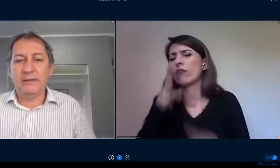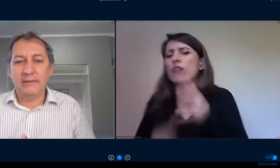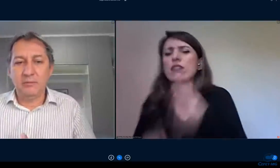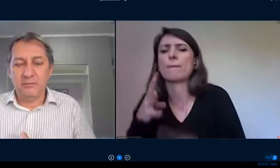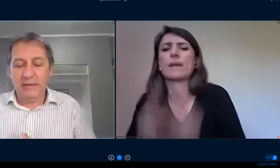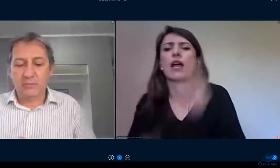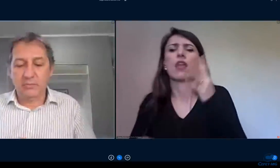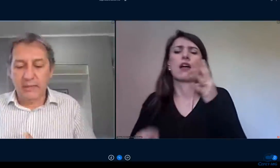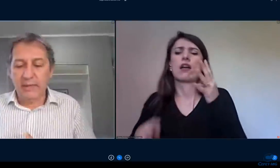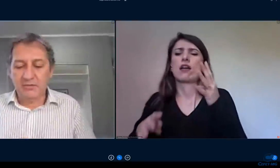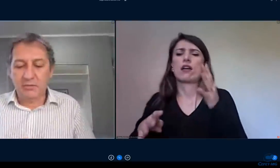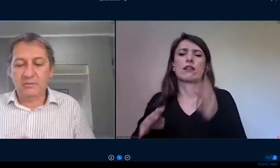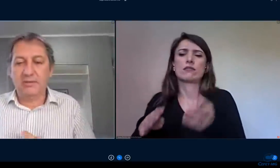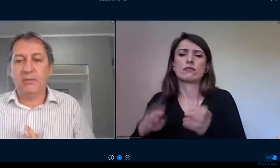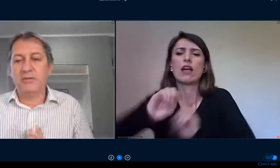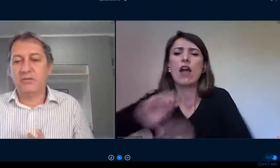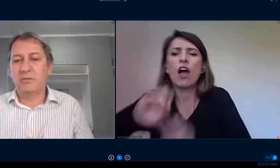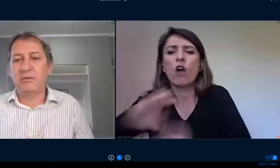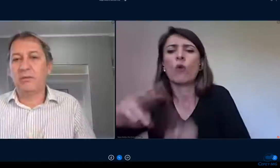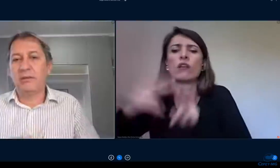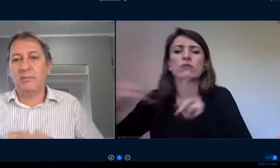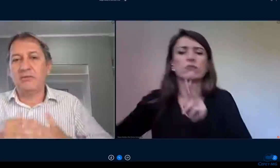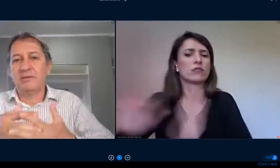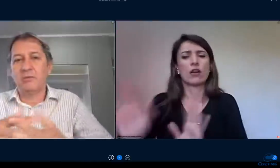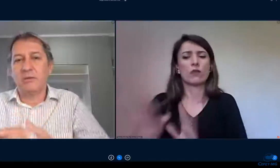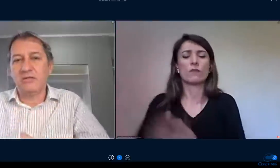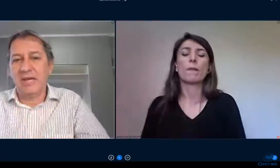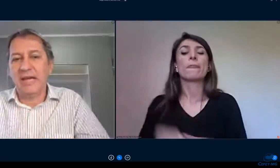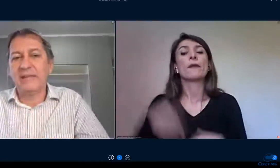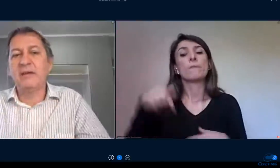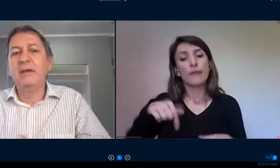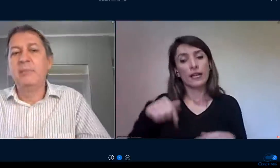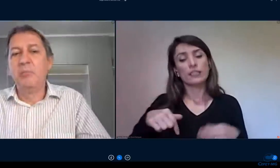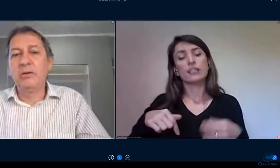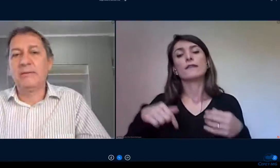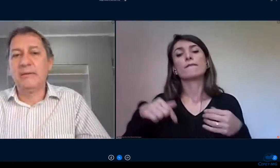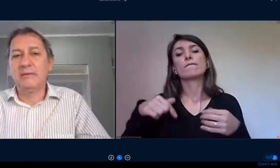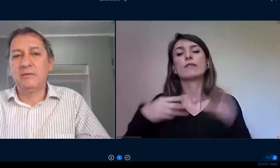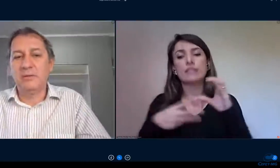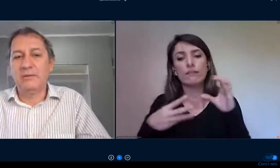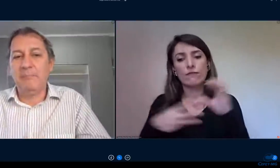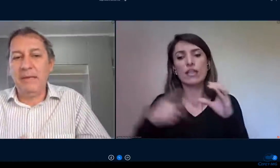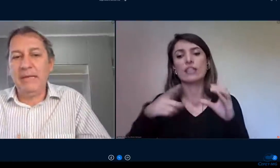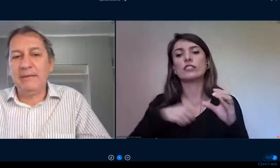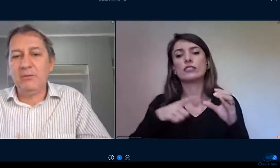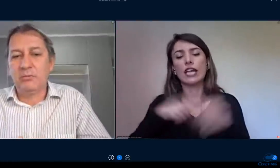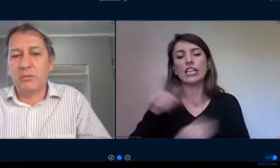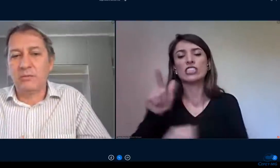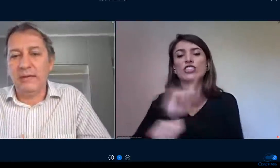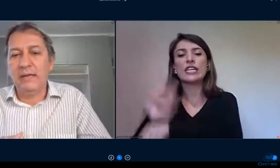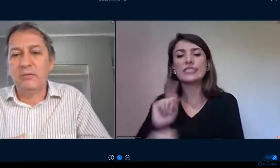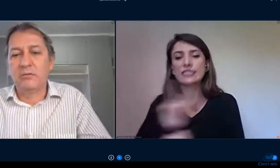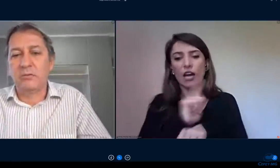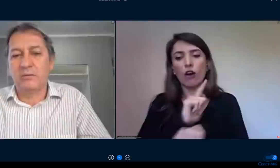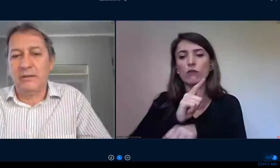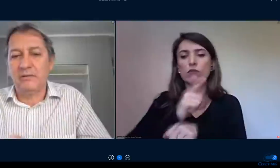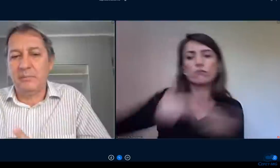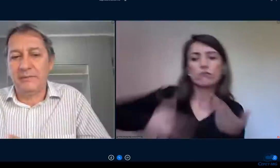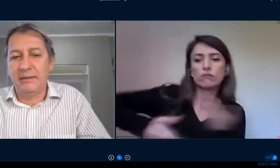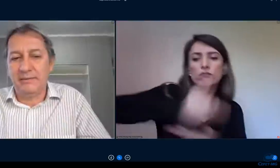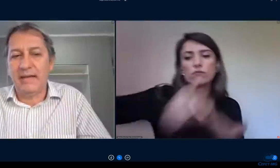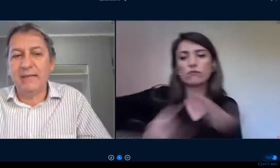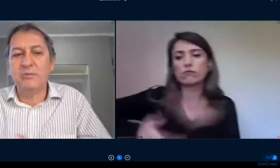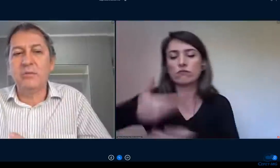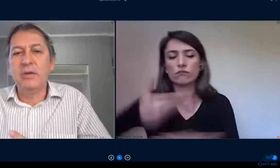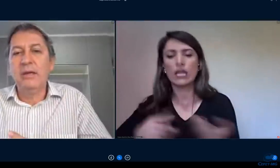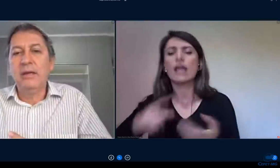trabalho está sendo feito a instituição é uma instituição que tem uma gestão colegiada muitas decisões dependem dos conselhos dos conselhos